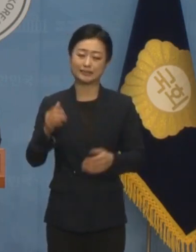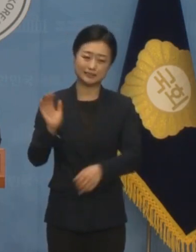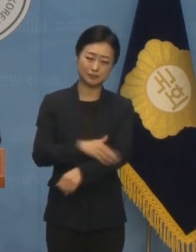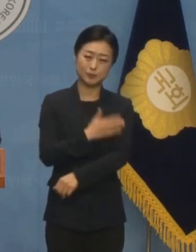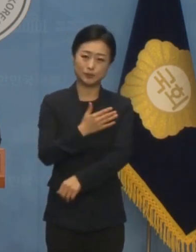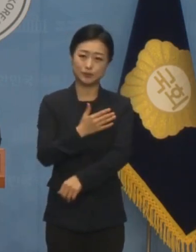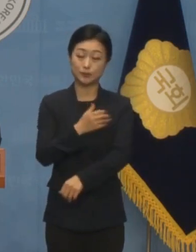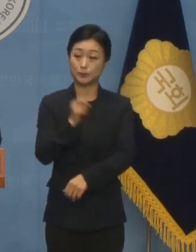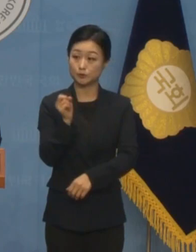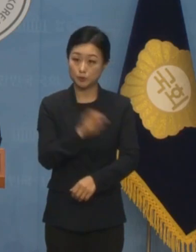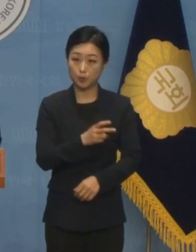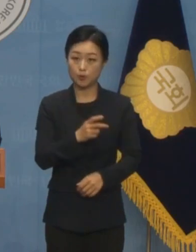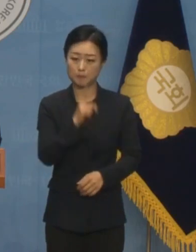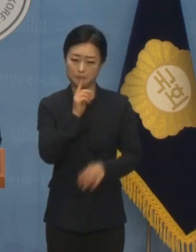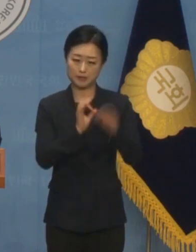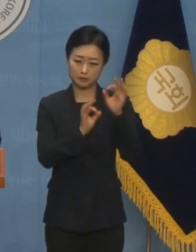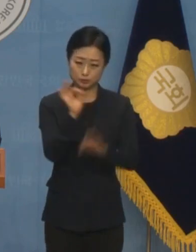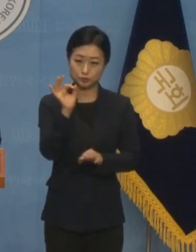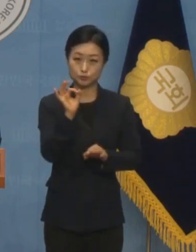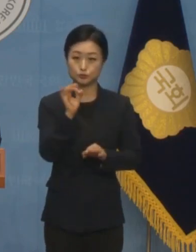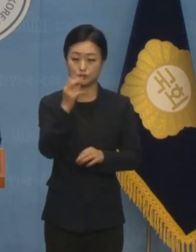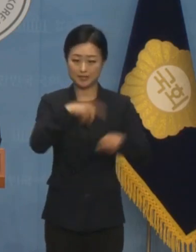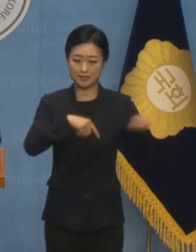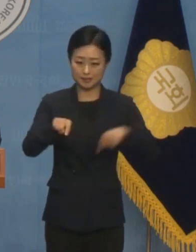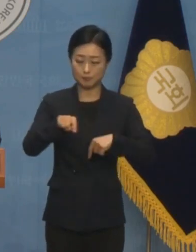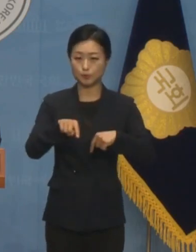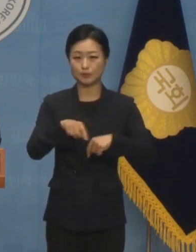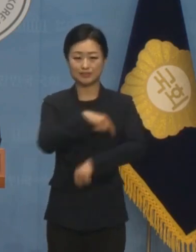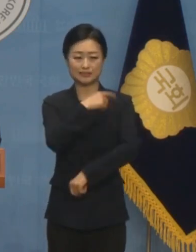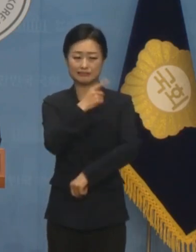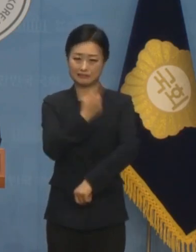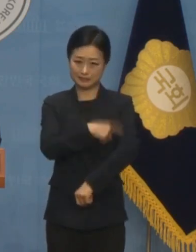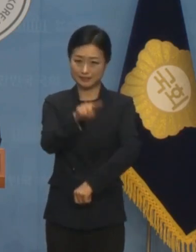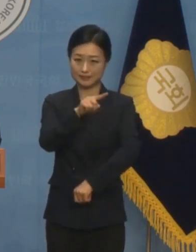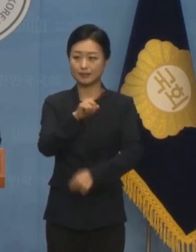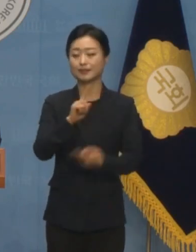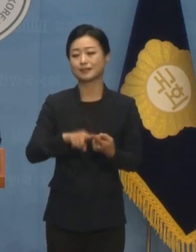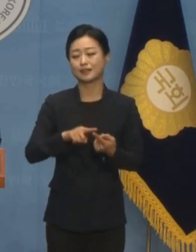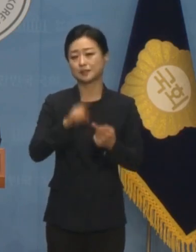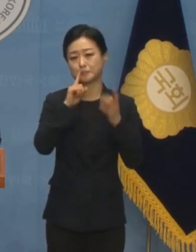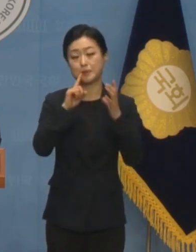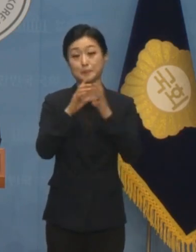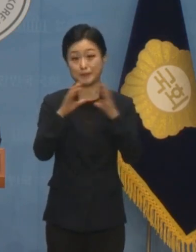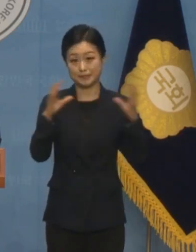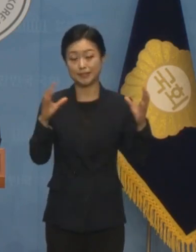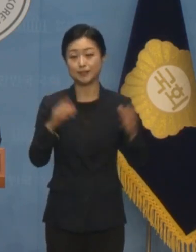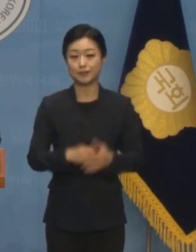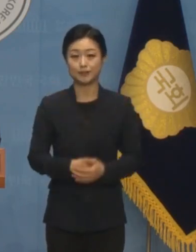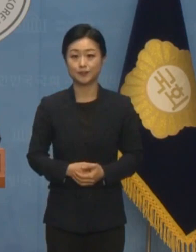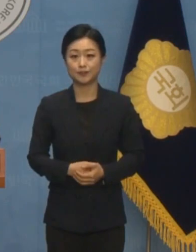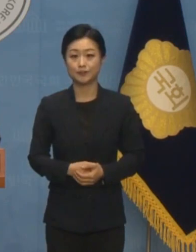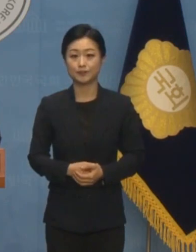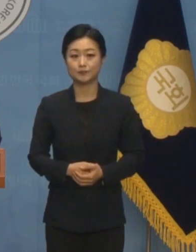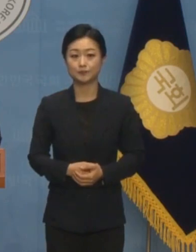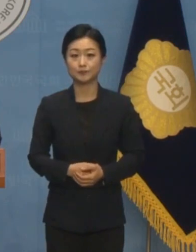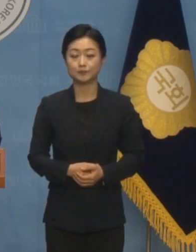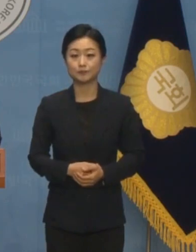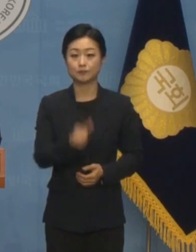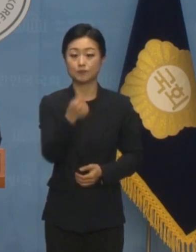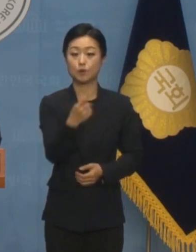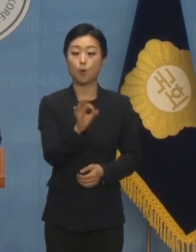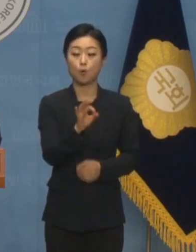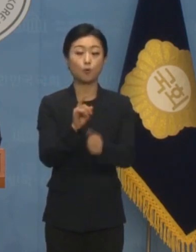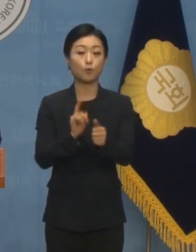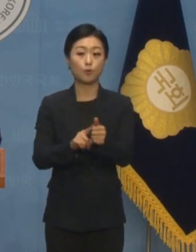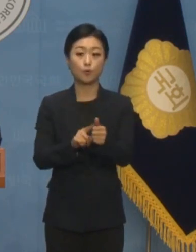은행 그리고 지도자로서의 자질에 대한 비판과 폭로도 점점 더 거세지고 있습니다 홍명보